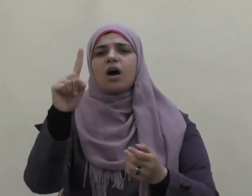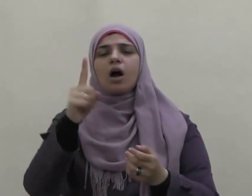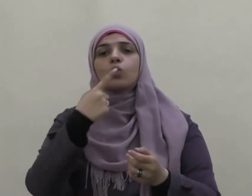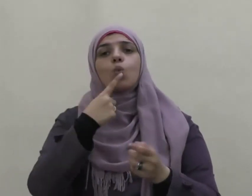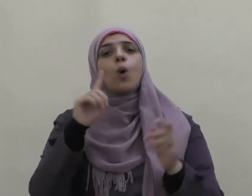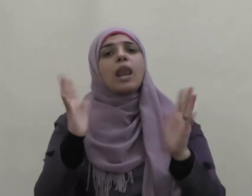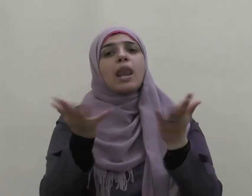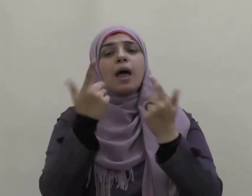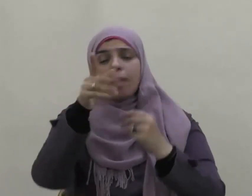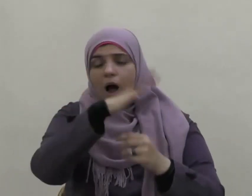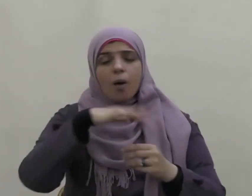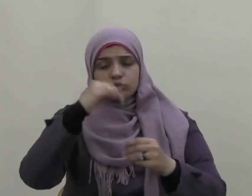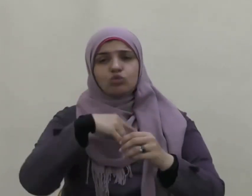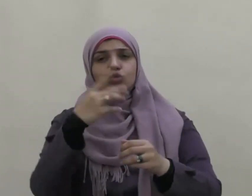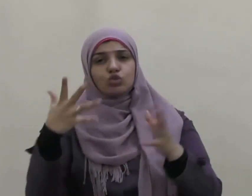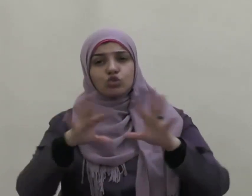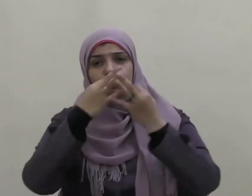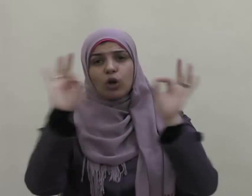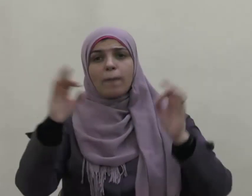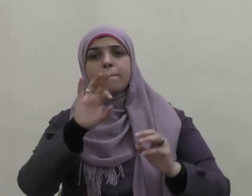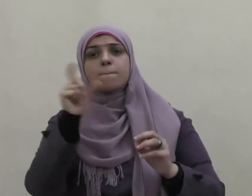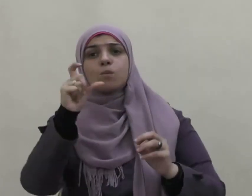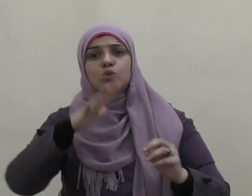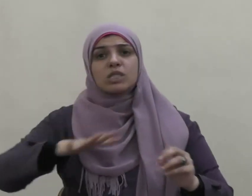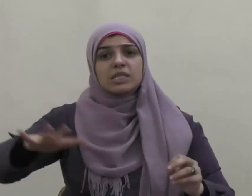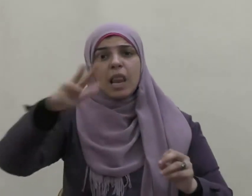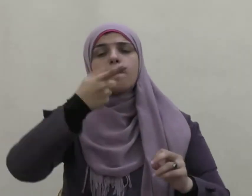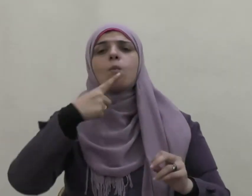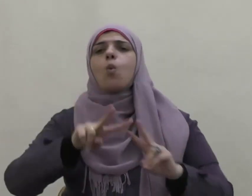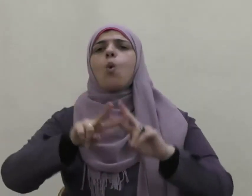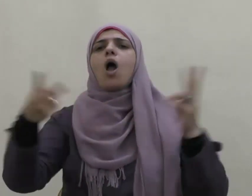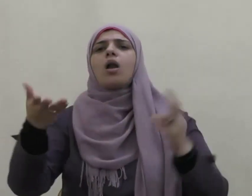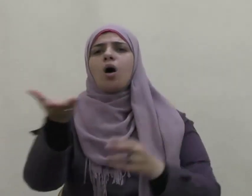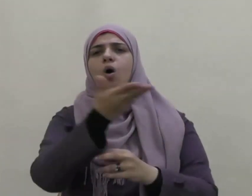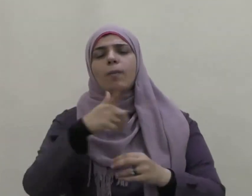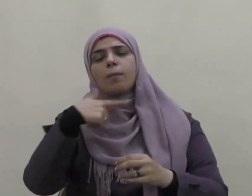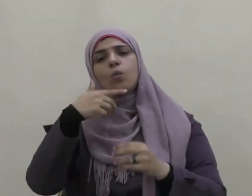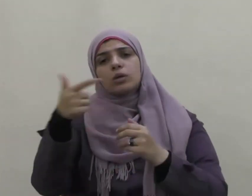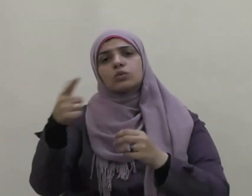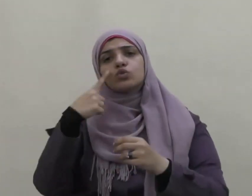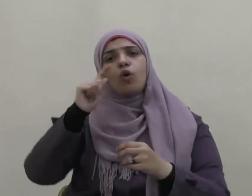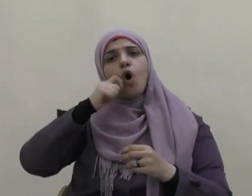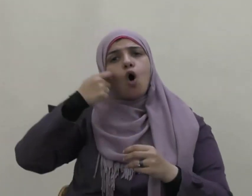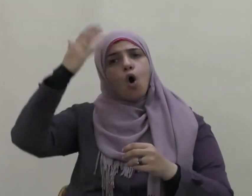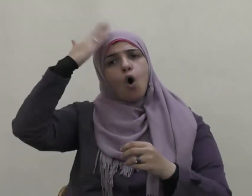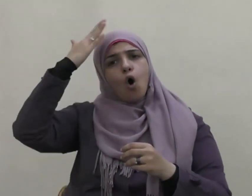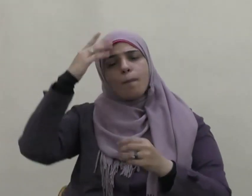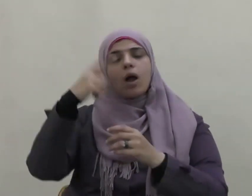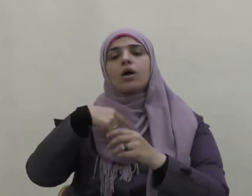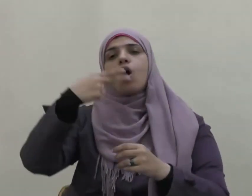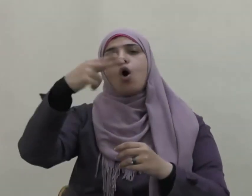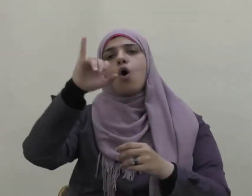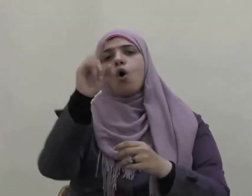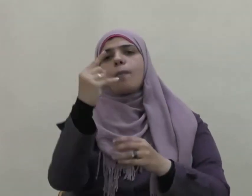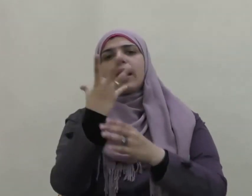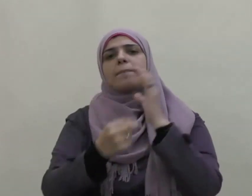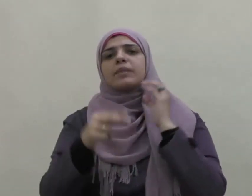شمل المسلمين وغيرهم فهذا سيدنا عمر بن عبد العزيز رضي الله عنه